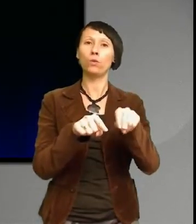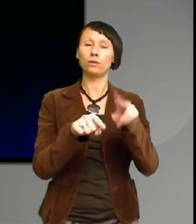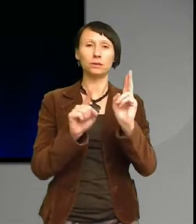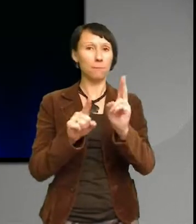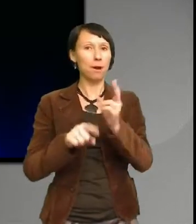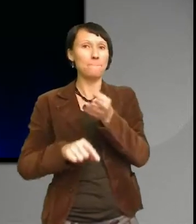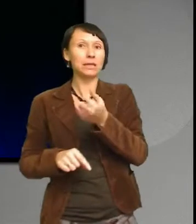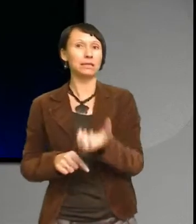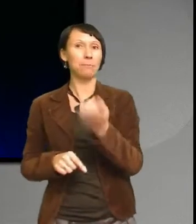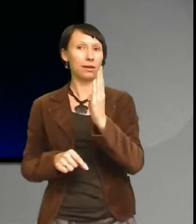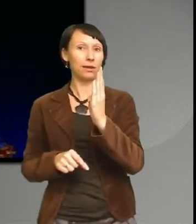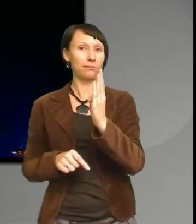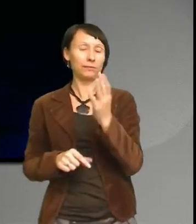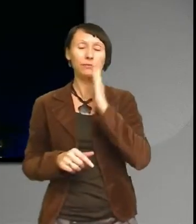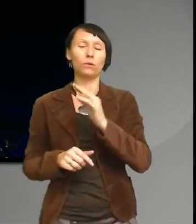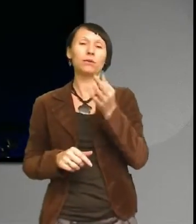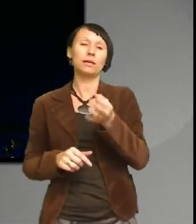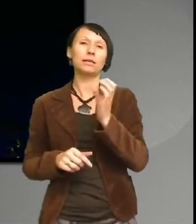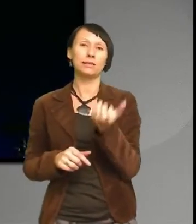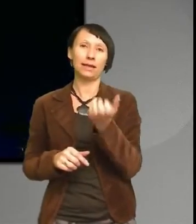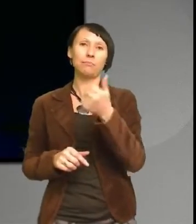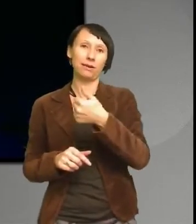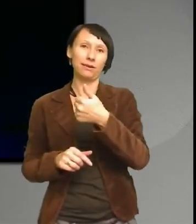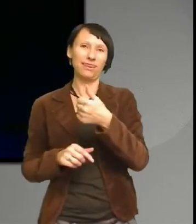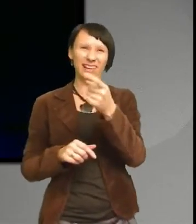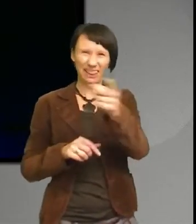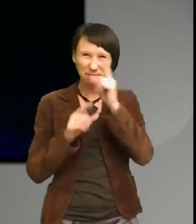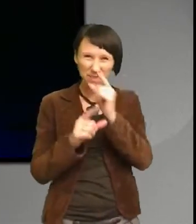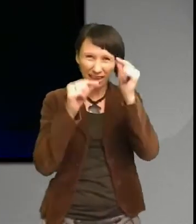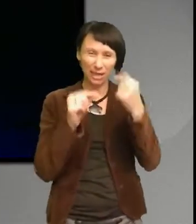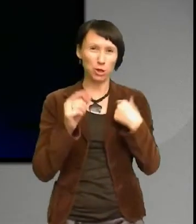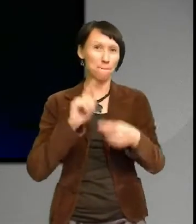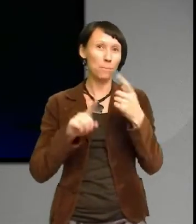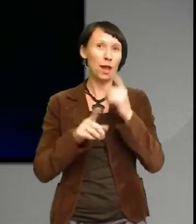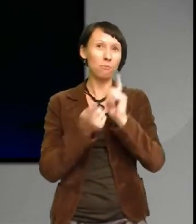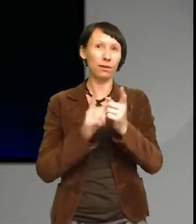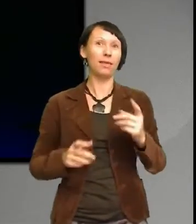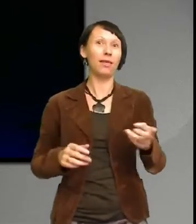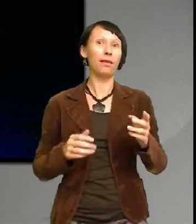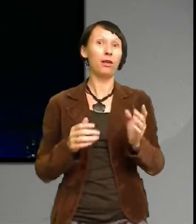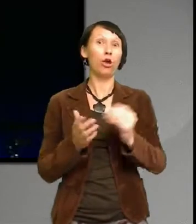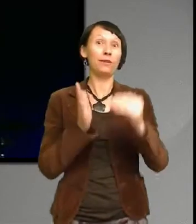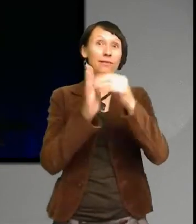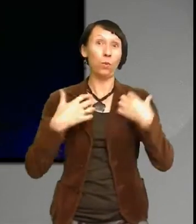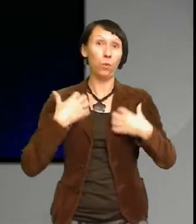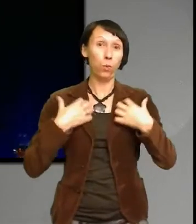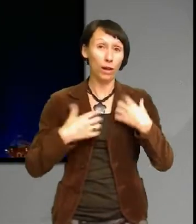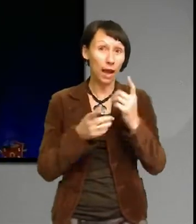som ni märker så hade jag börjat bli lite smått paranoid men snart fick jag lära mig någonting viktigt och det är